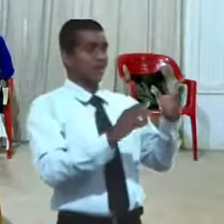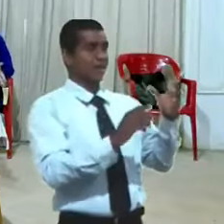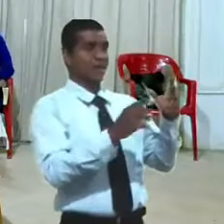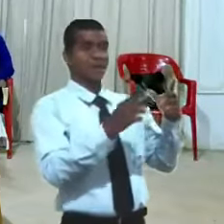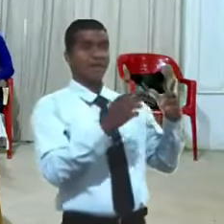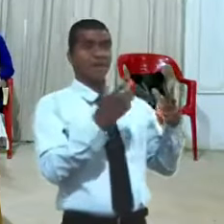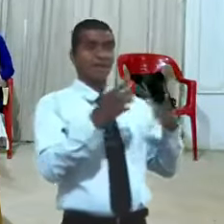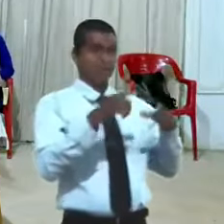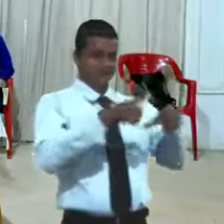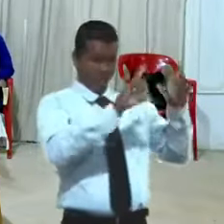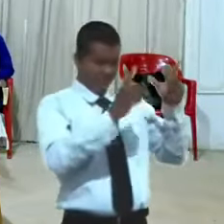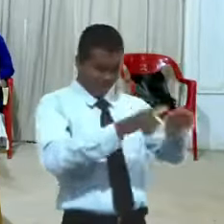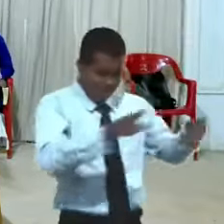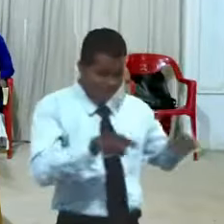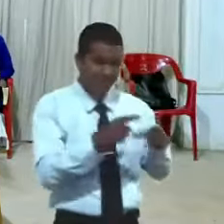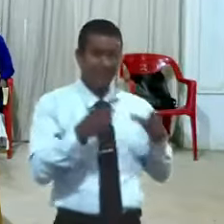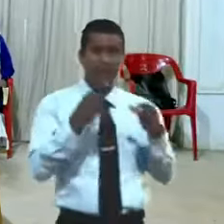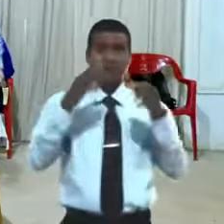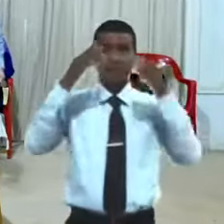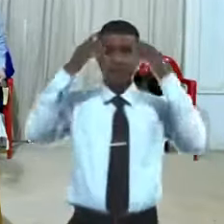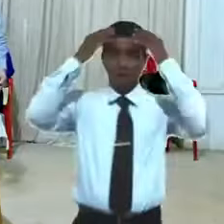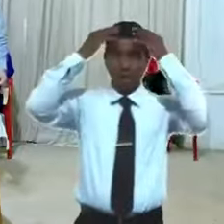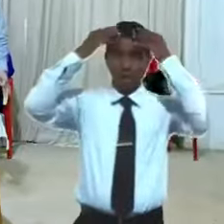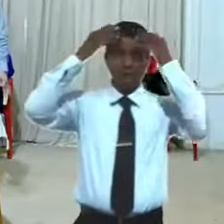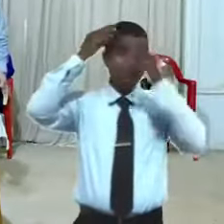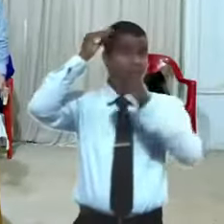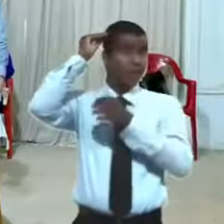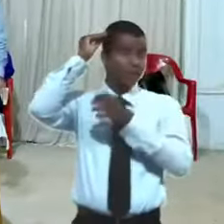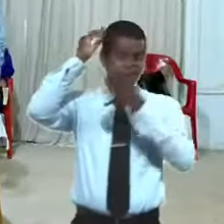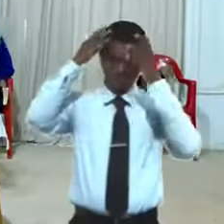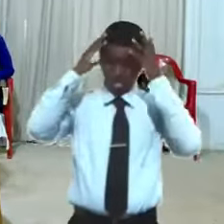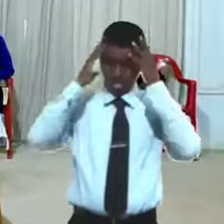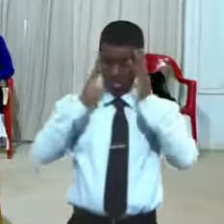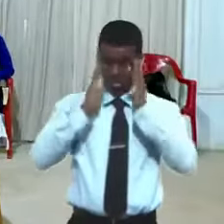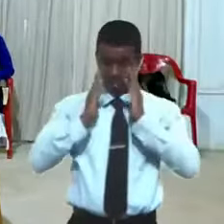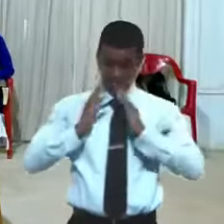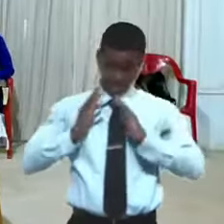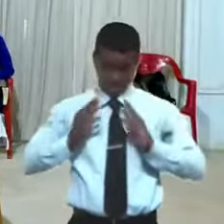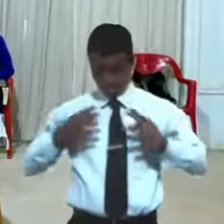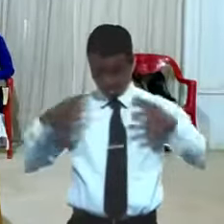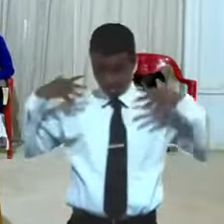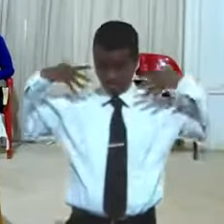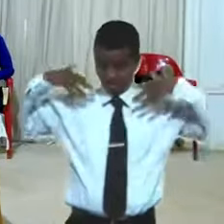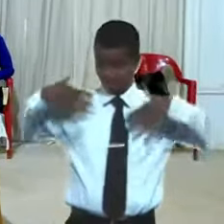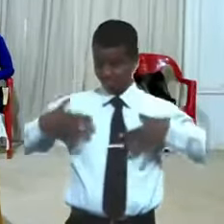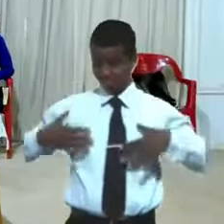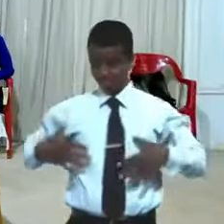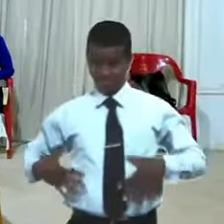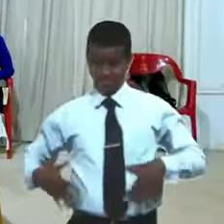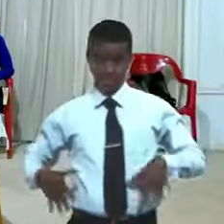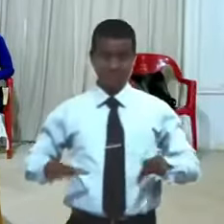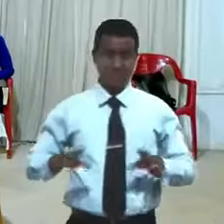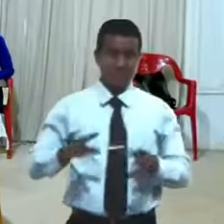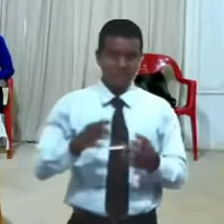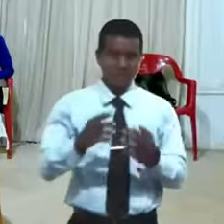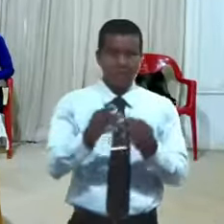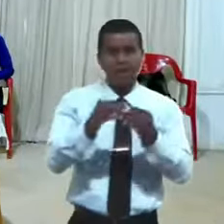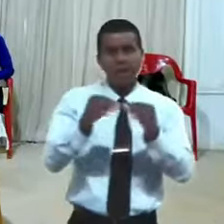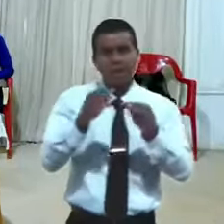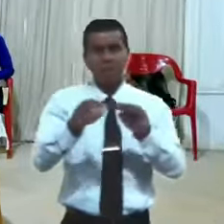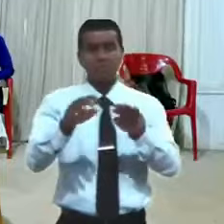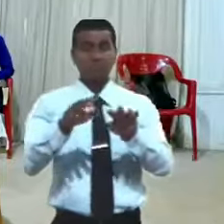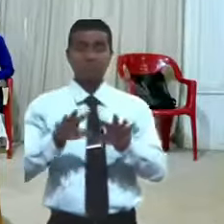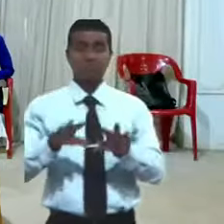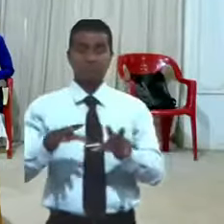creció como plumas y las uñas parecían garras y abandonó los perfumes